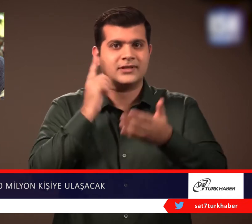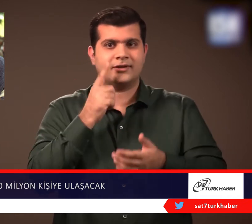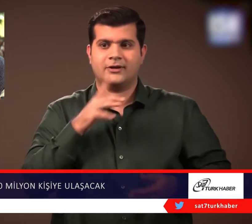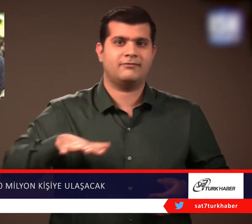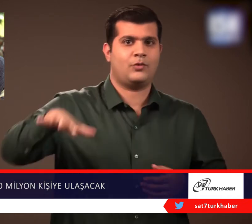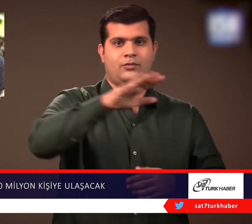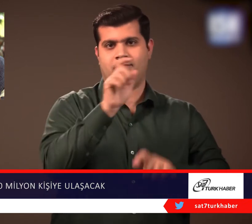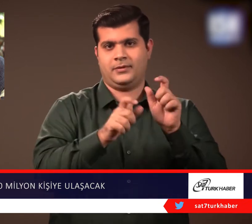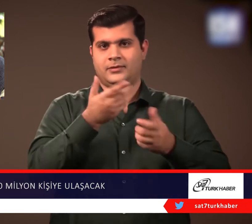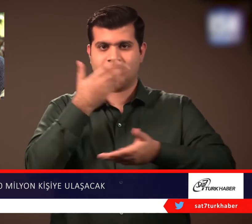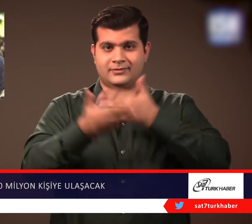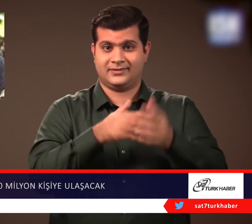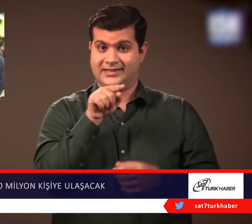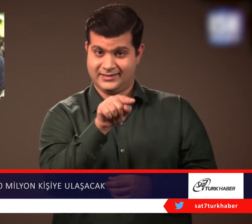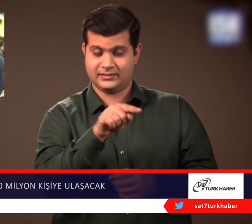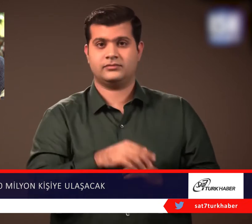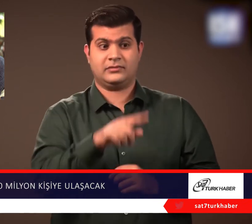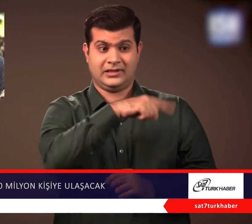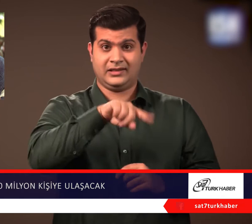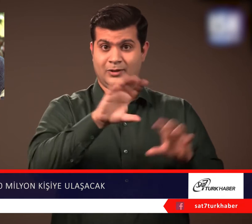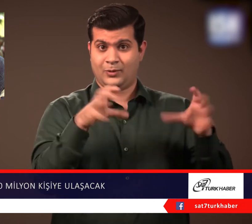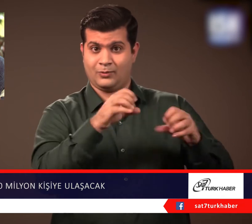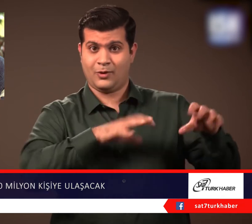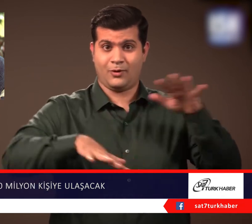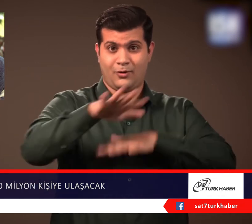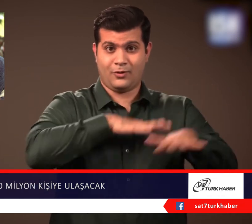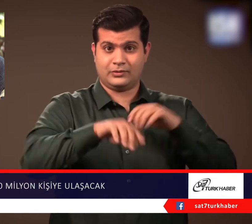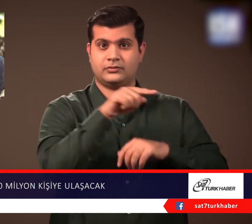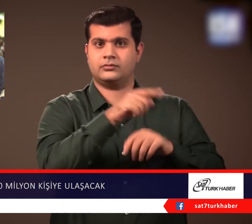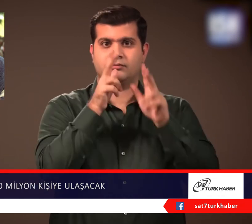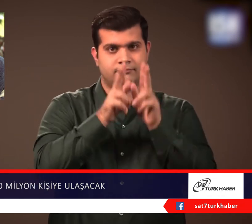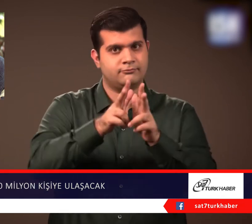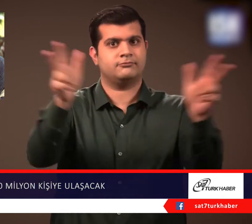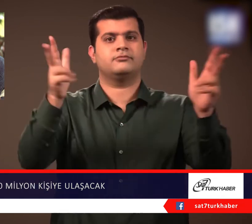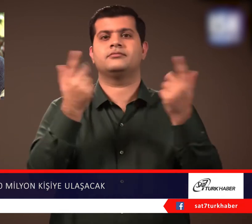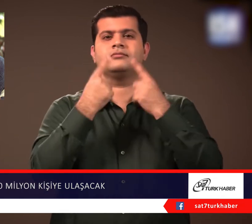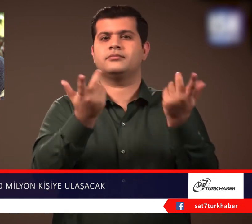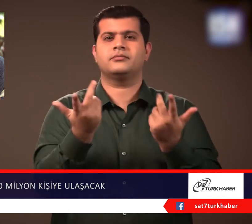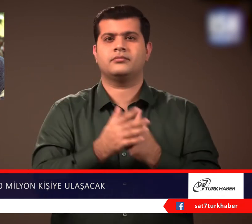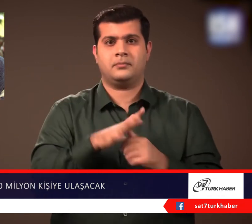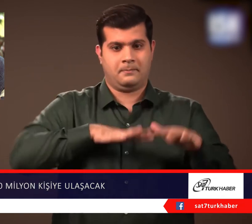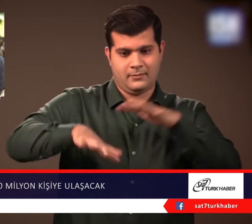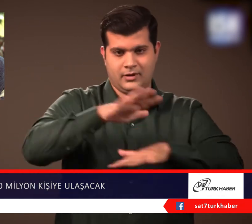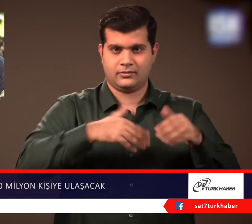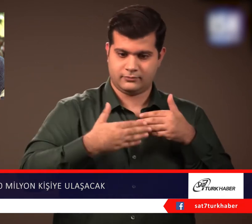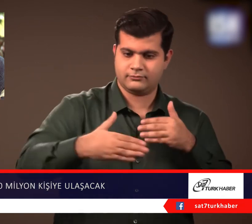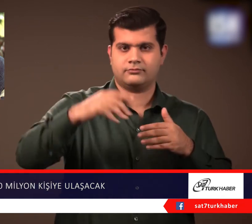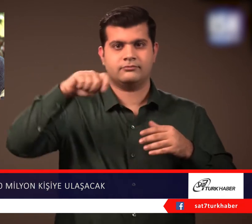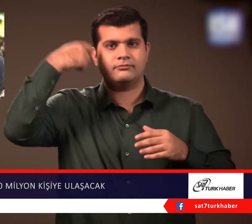için gerekli olan 4,8 milyon doların 746 bin dolarlık kısmı toplandı. İşitme Engellilere Hizmet Grubu'ndan Chad